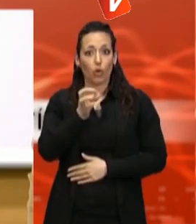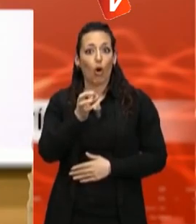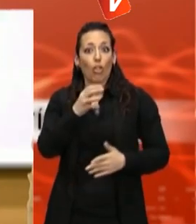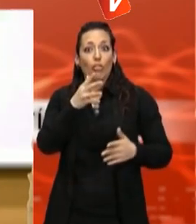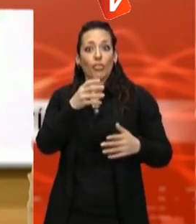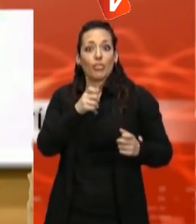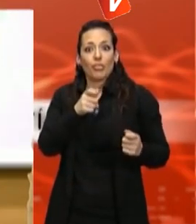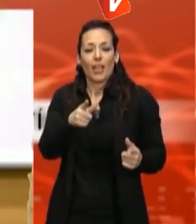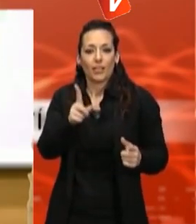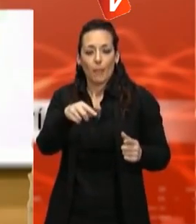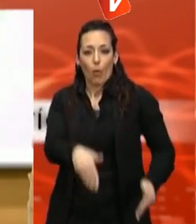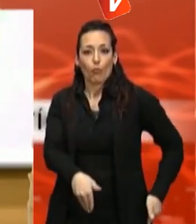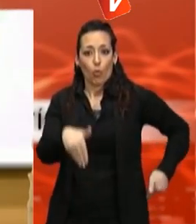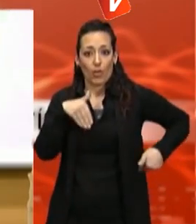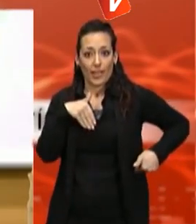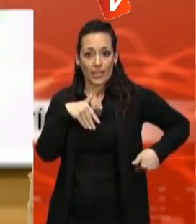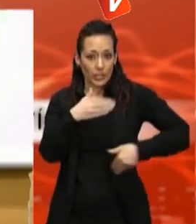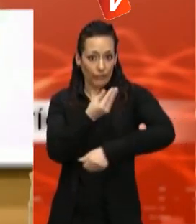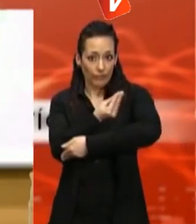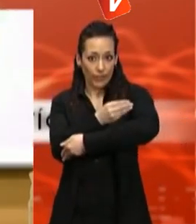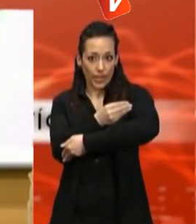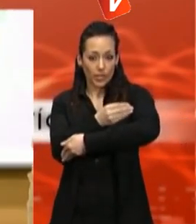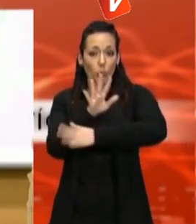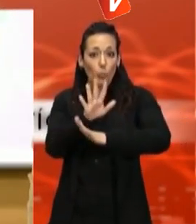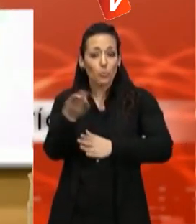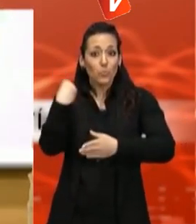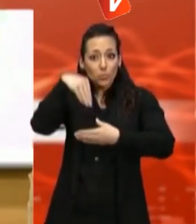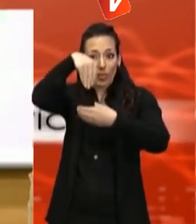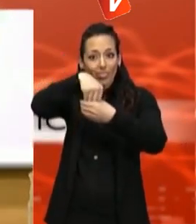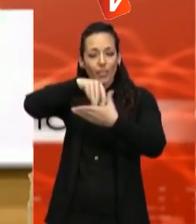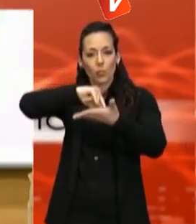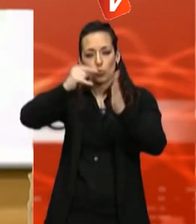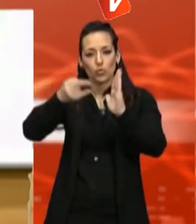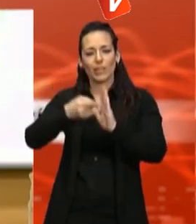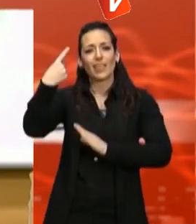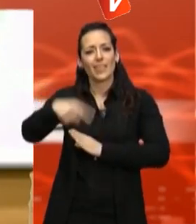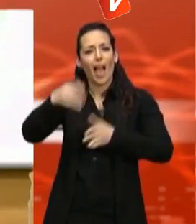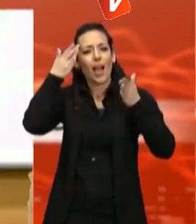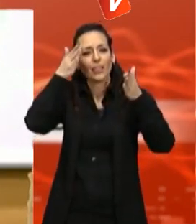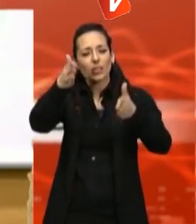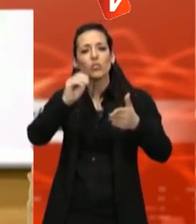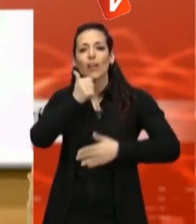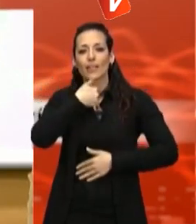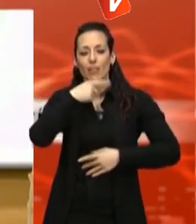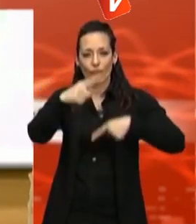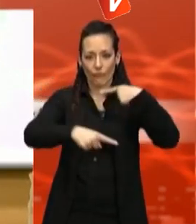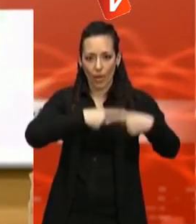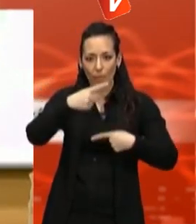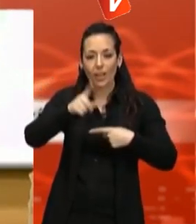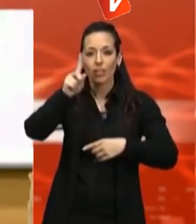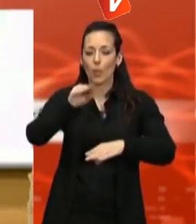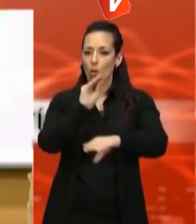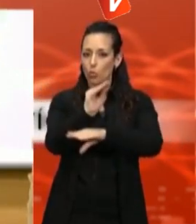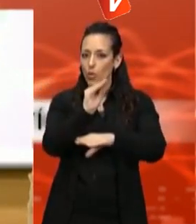porten dintre del mateix projecte una atenció a les famílies i el que és una educació i una formació